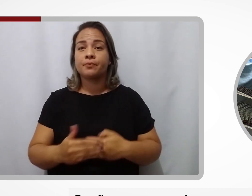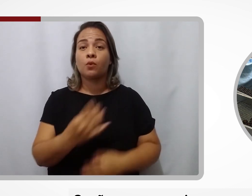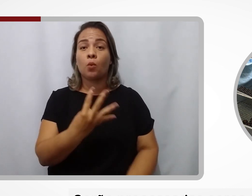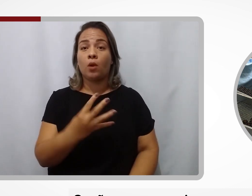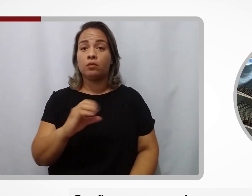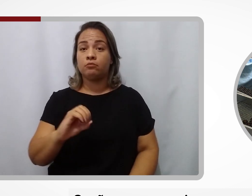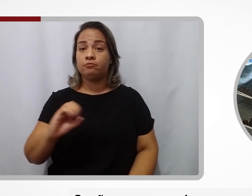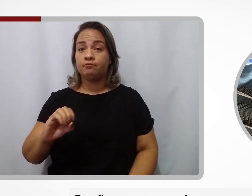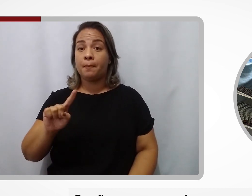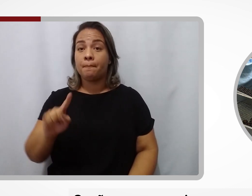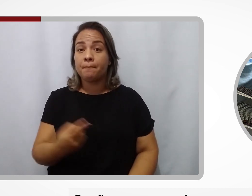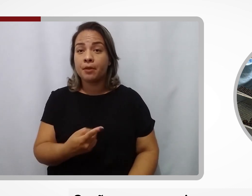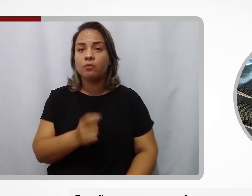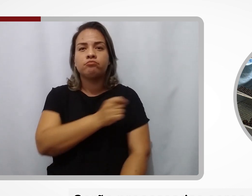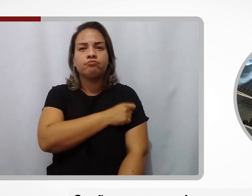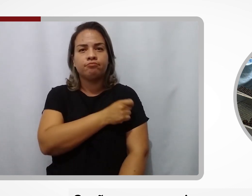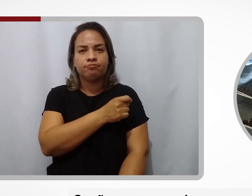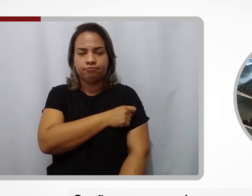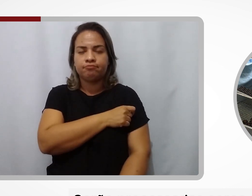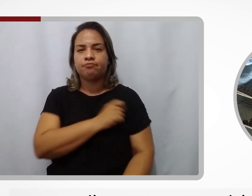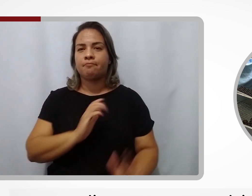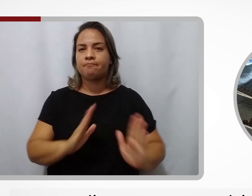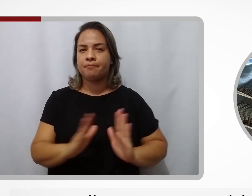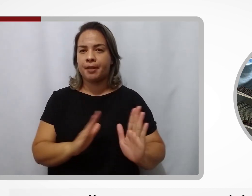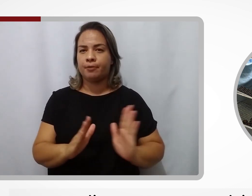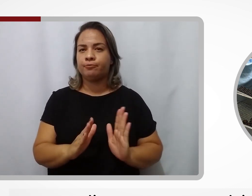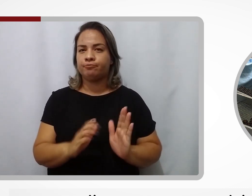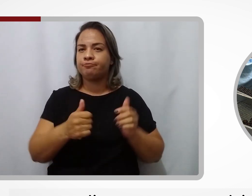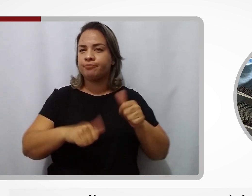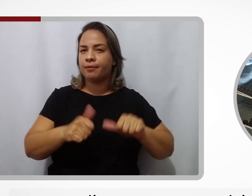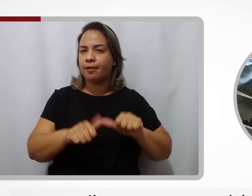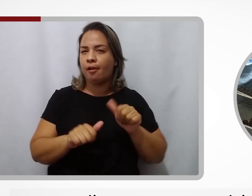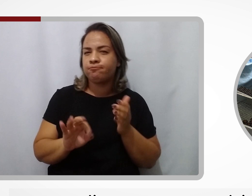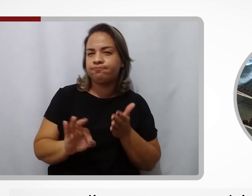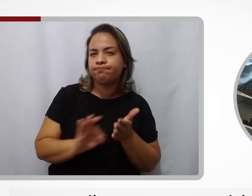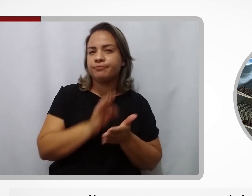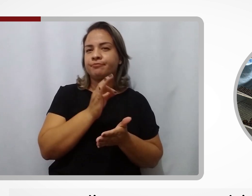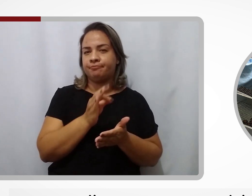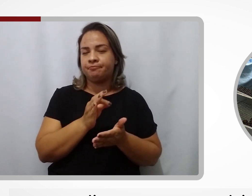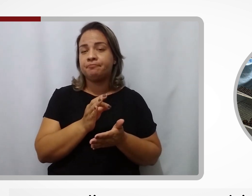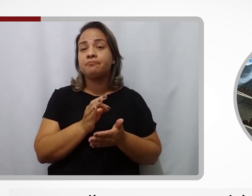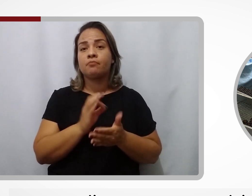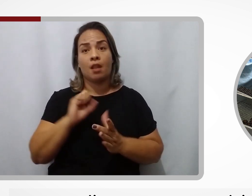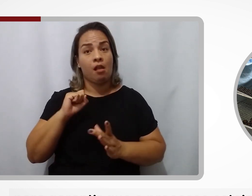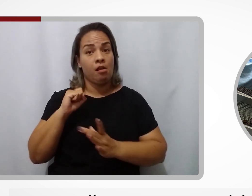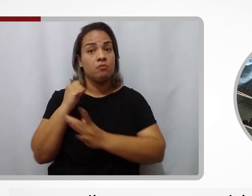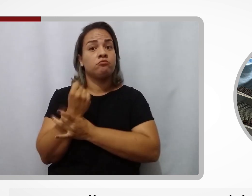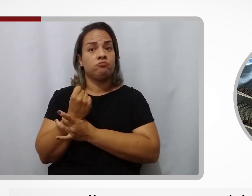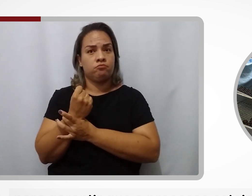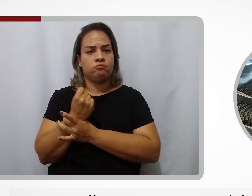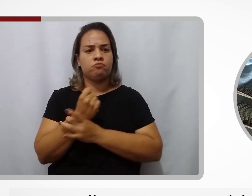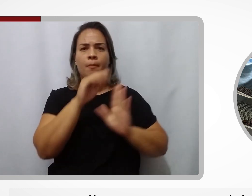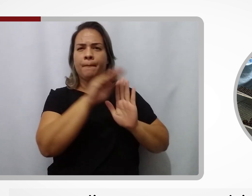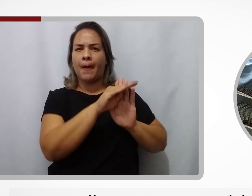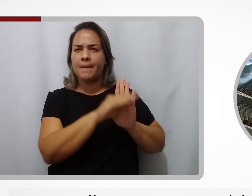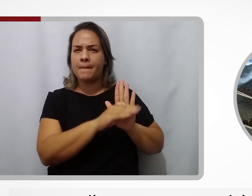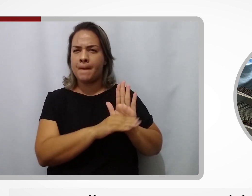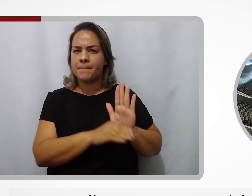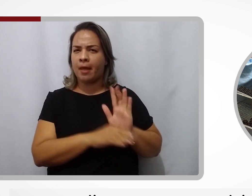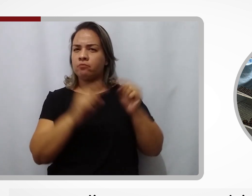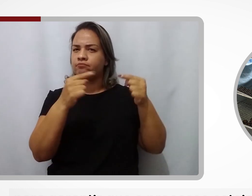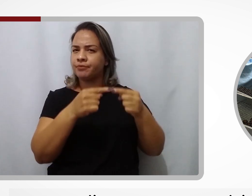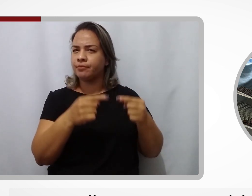mil doses de pré-validação para garantir que o processo esteja totalmente adequado